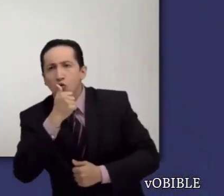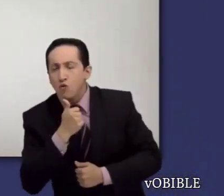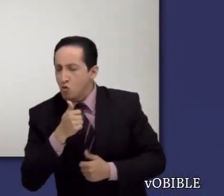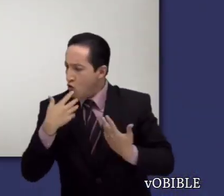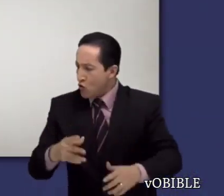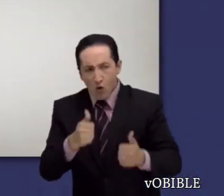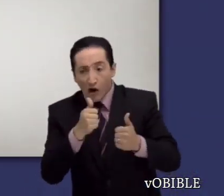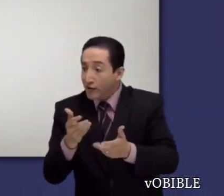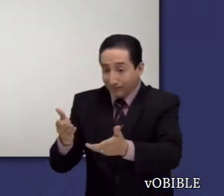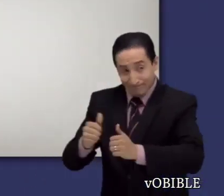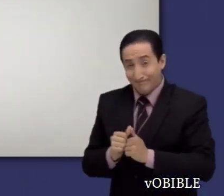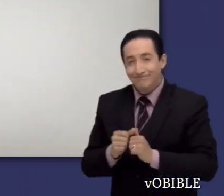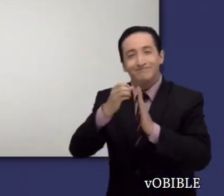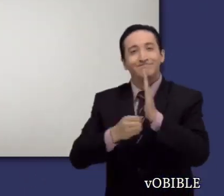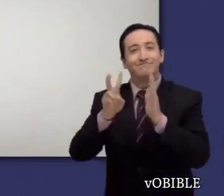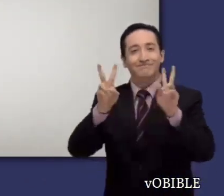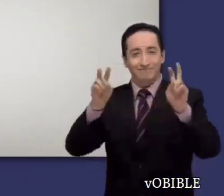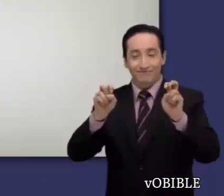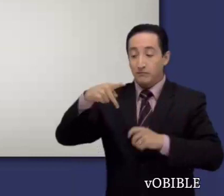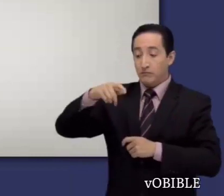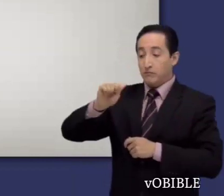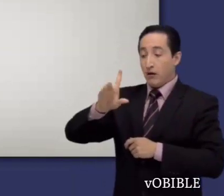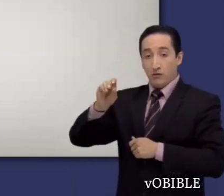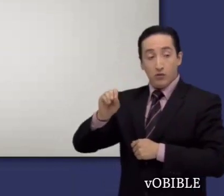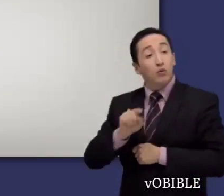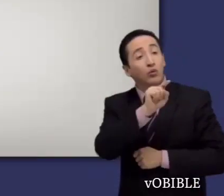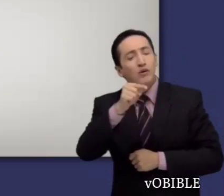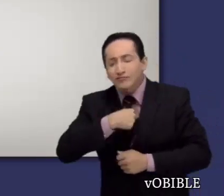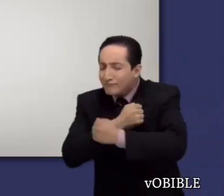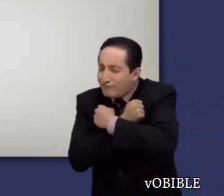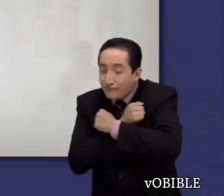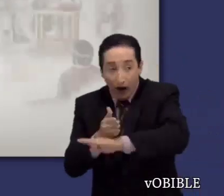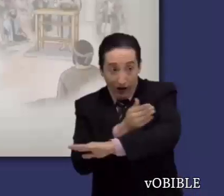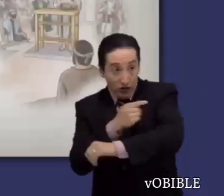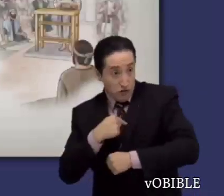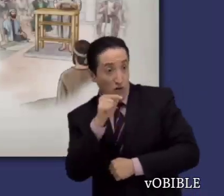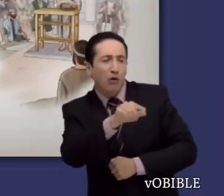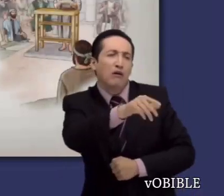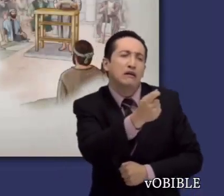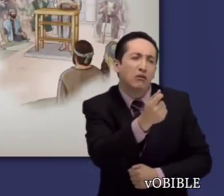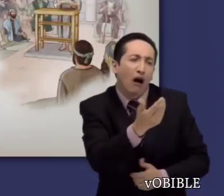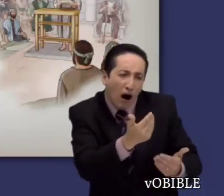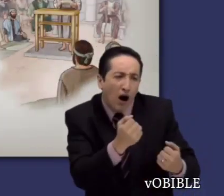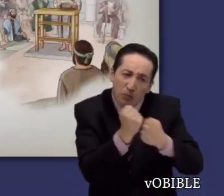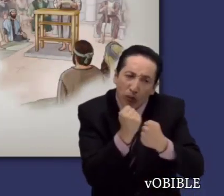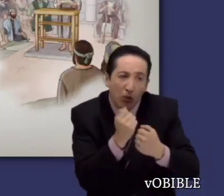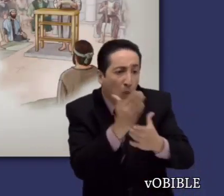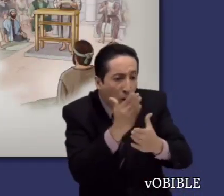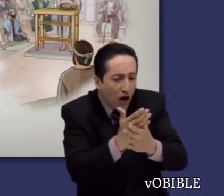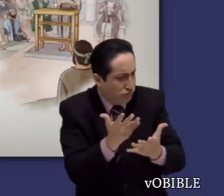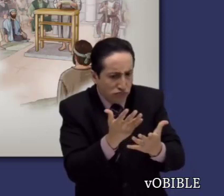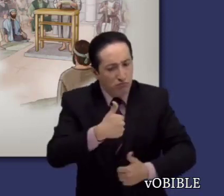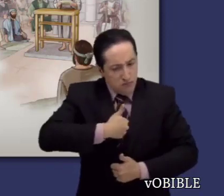En el capítulo 2, les recuerda cuánto los quiere y que mientras estuvo en Tesalónica, trabajó duro a fin de no ser una